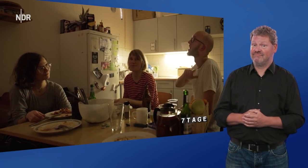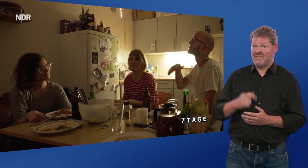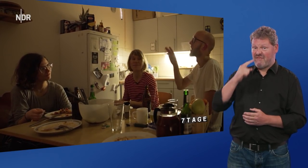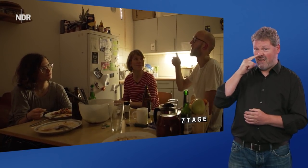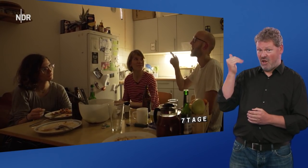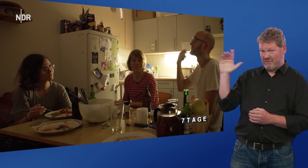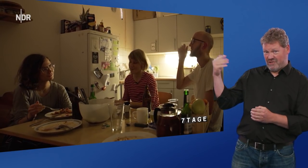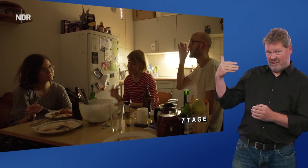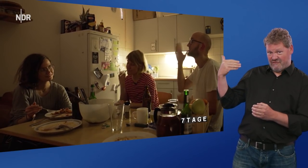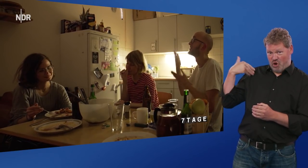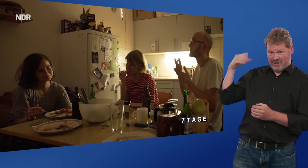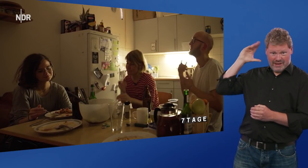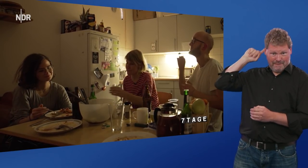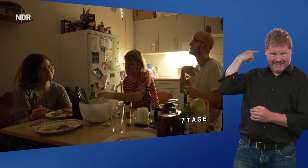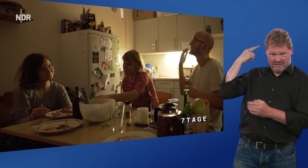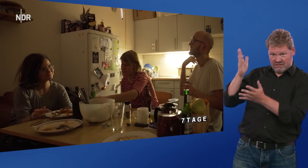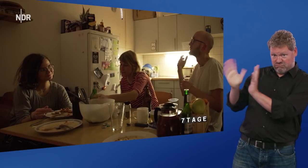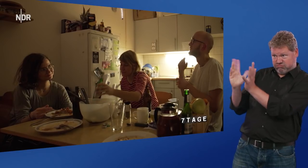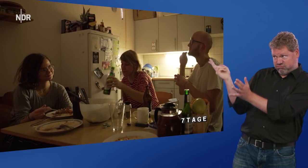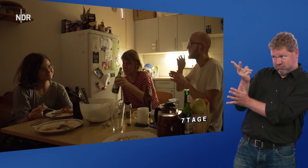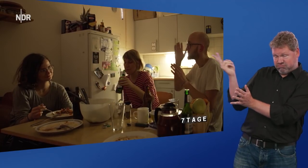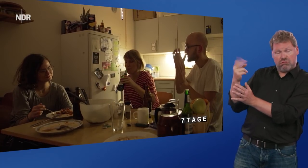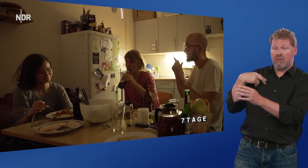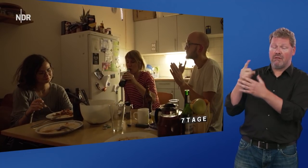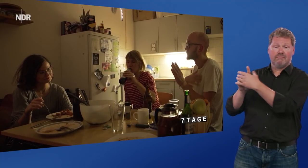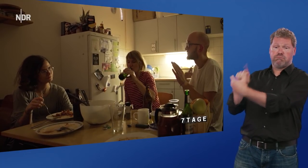Wenn sich Antonia mit ihrem Freund Benni unterhält, bin ich raus.